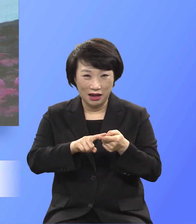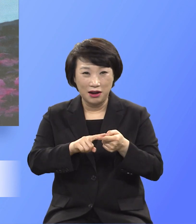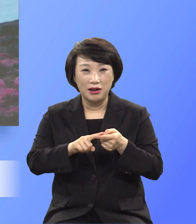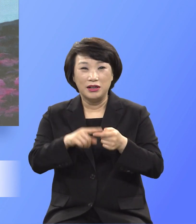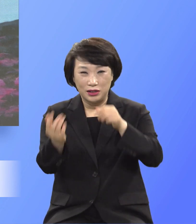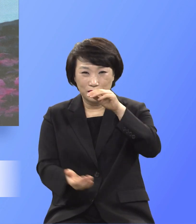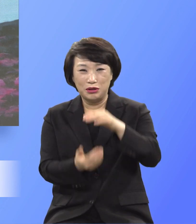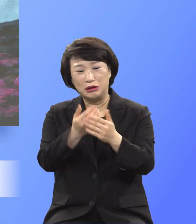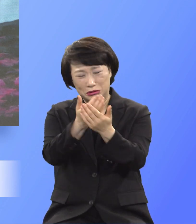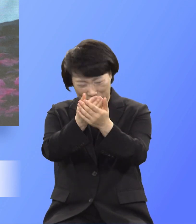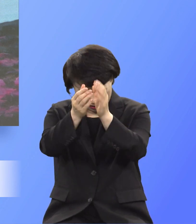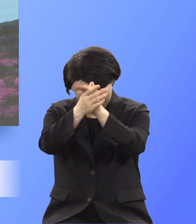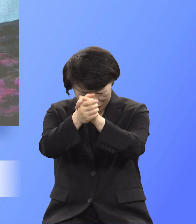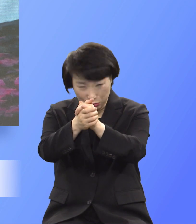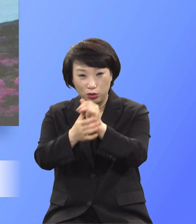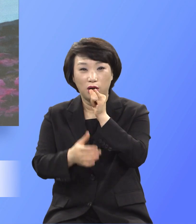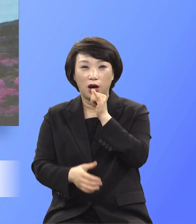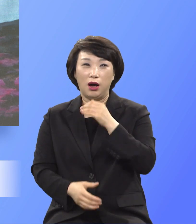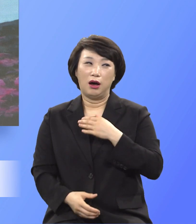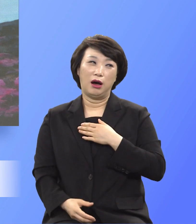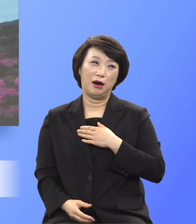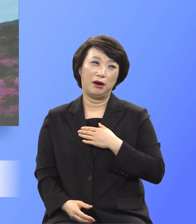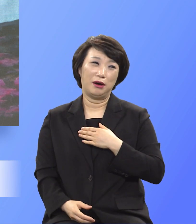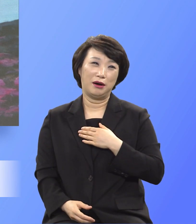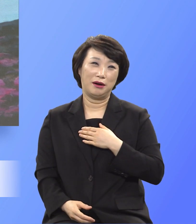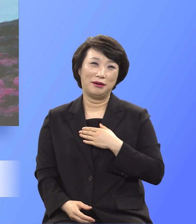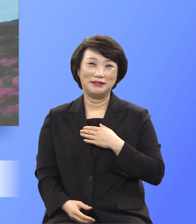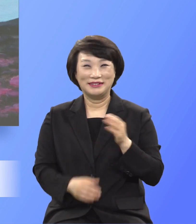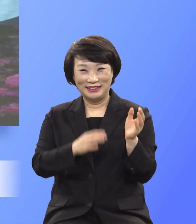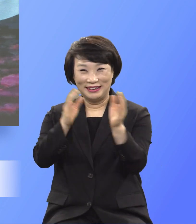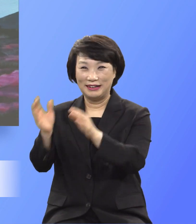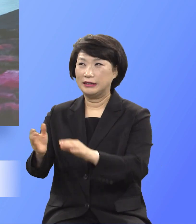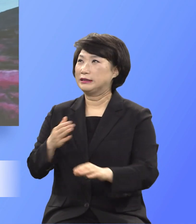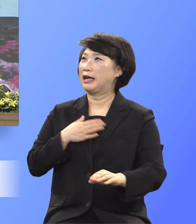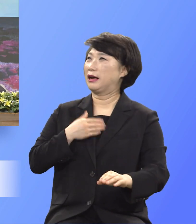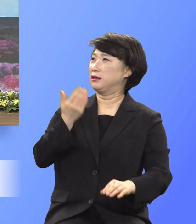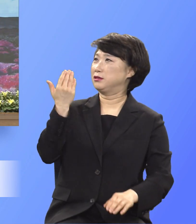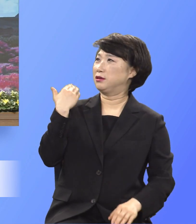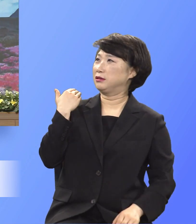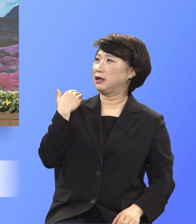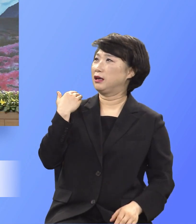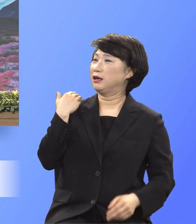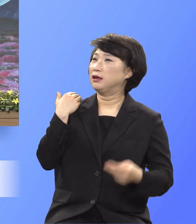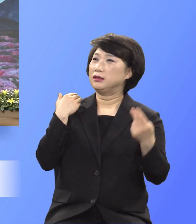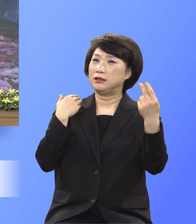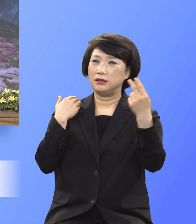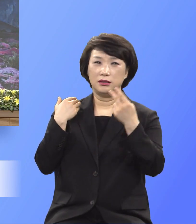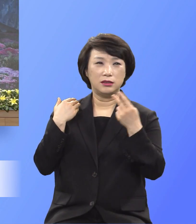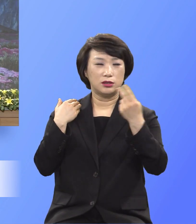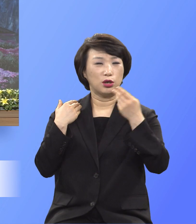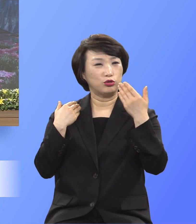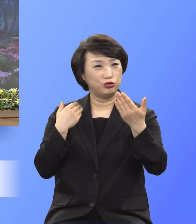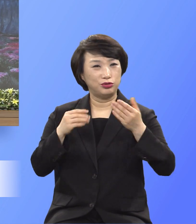원합니다. 제가 2009년도부터